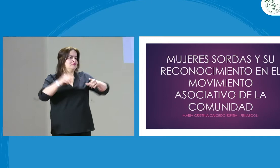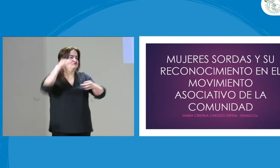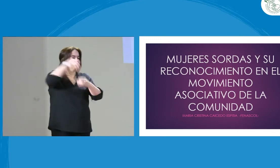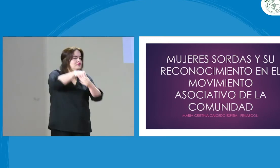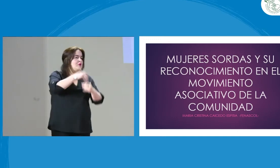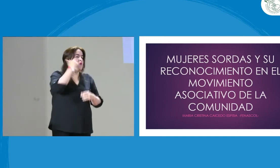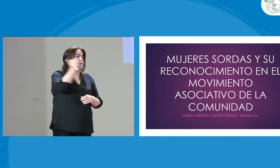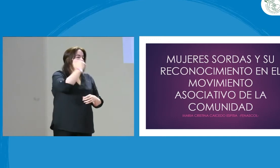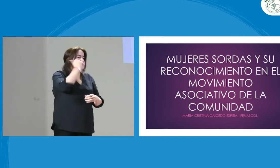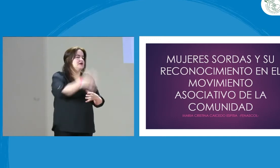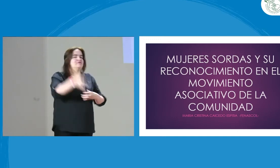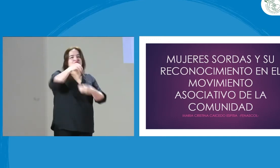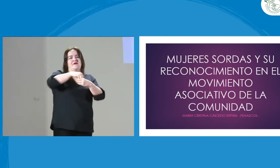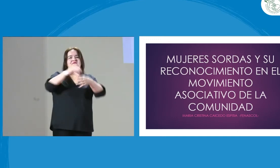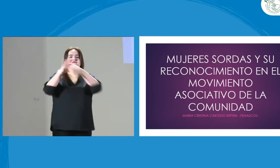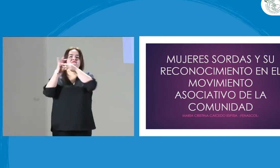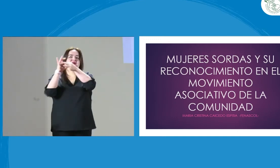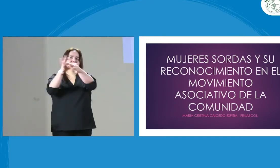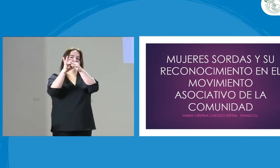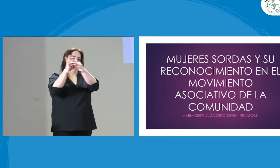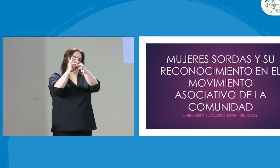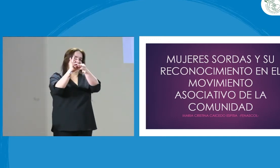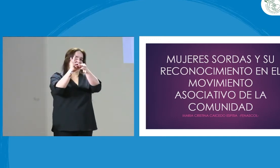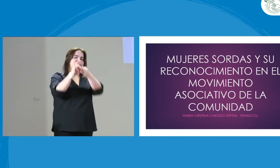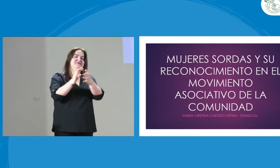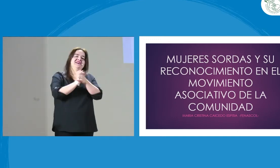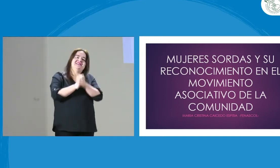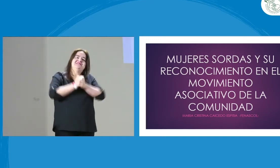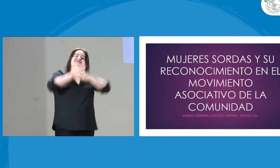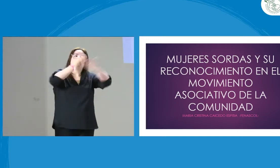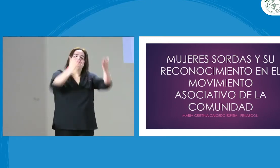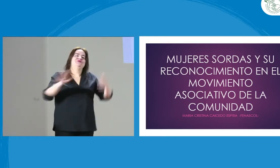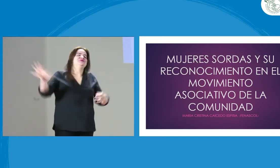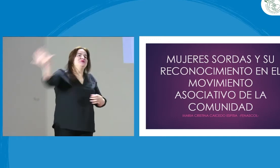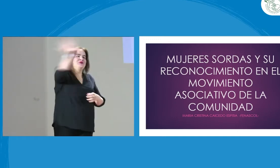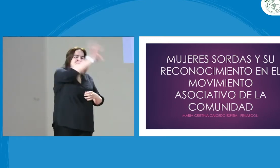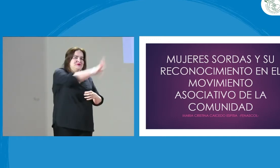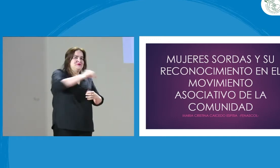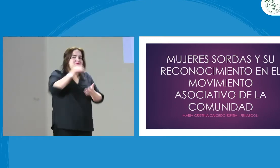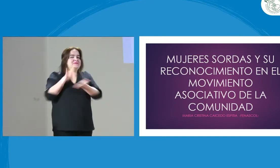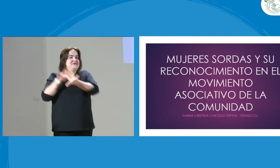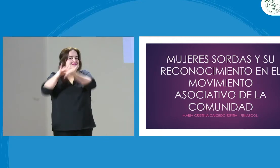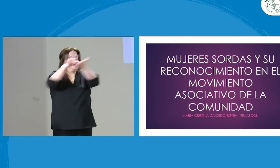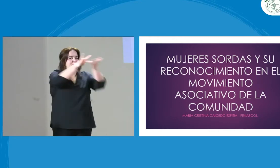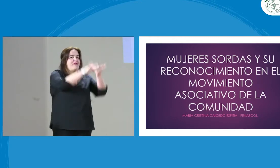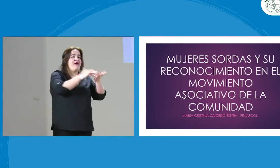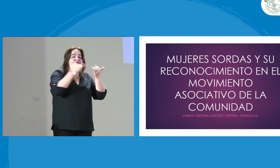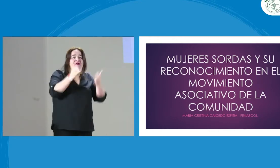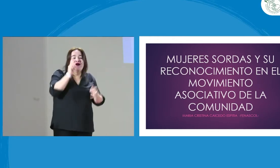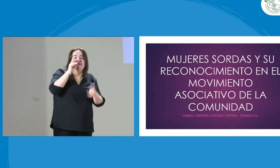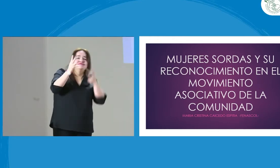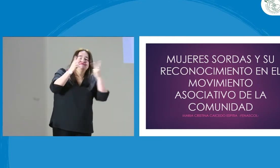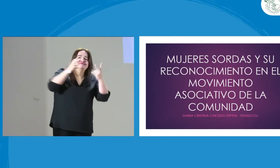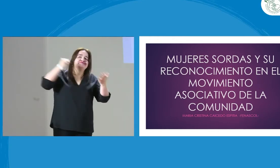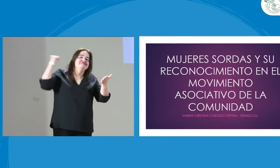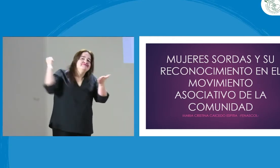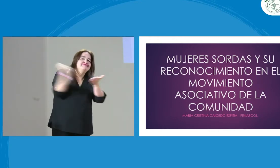Hago parte del programa de coordinación de la Comisión de Mujeres de la Federación. Un saludo para todos ustedes.